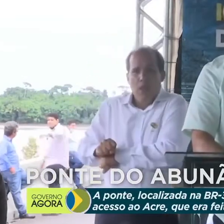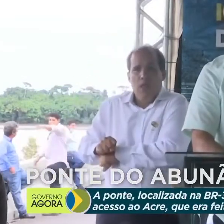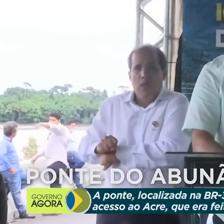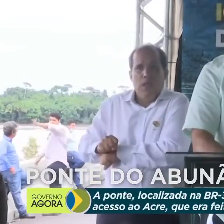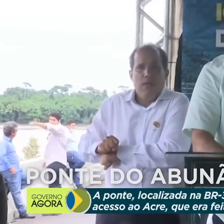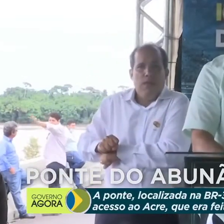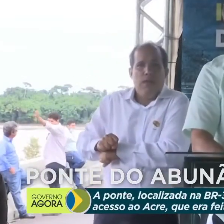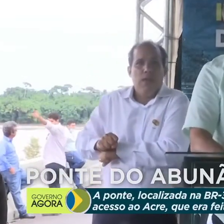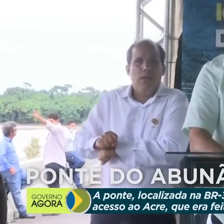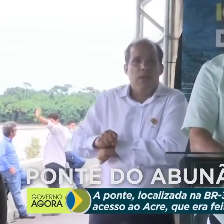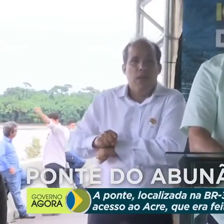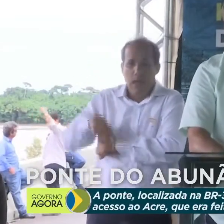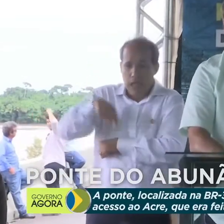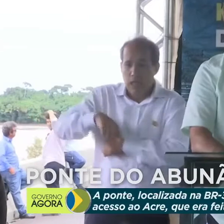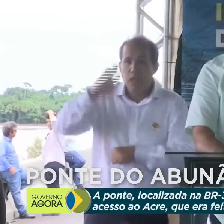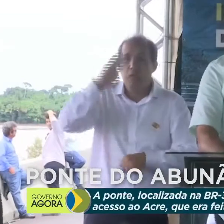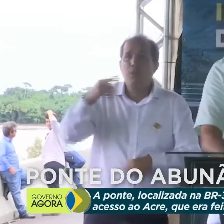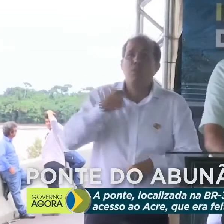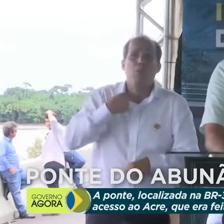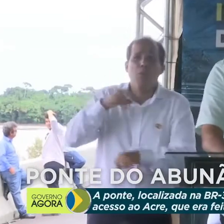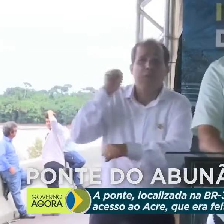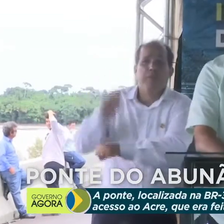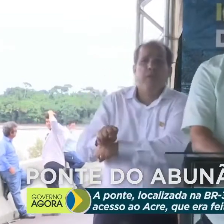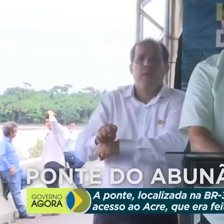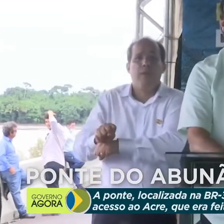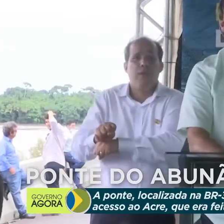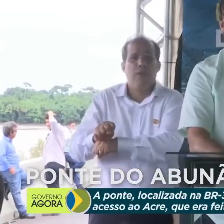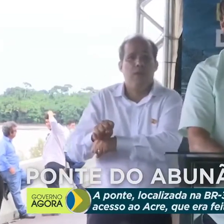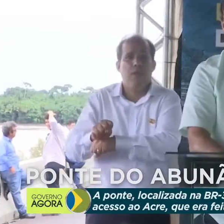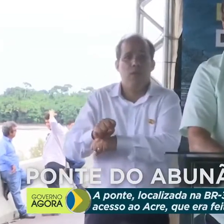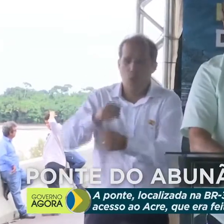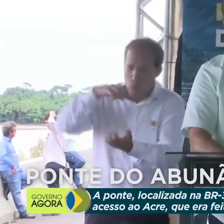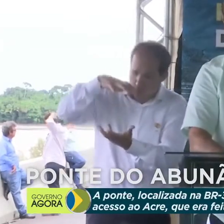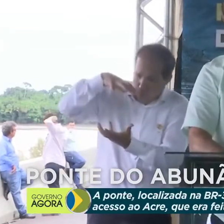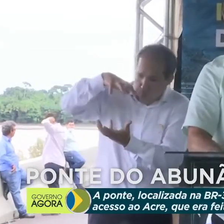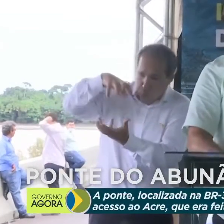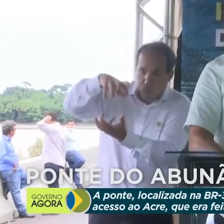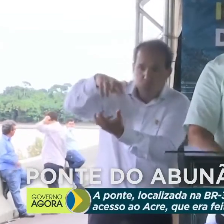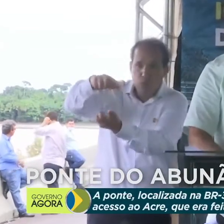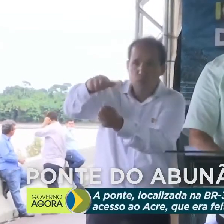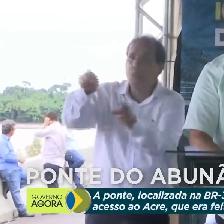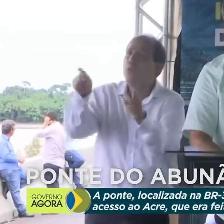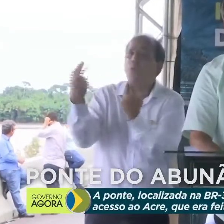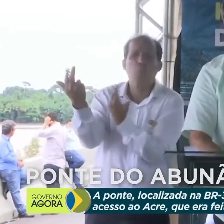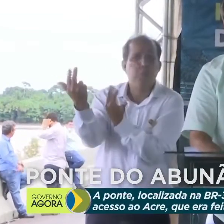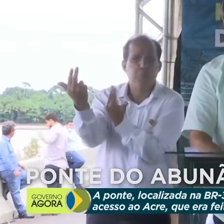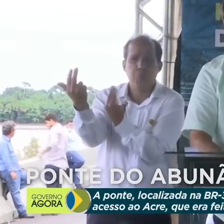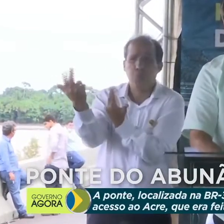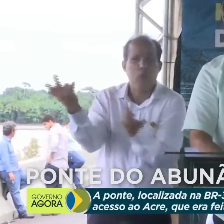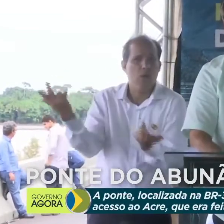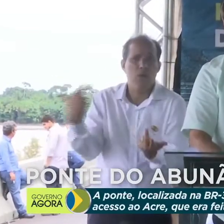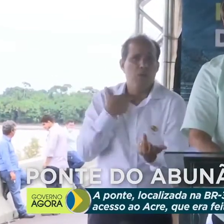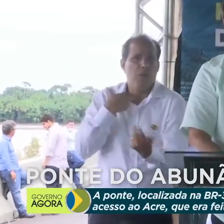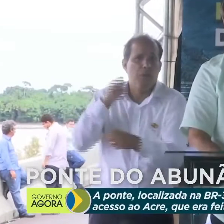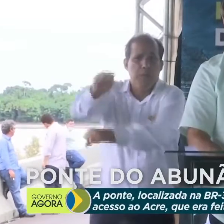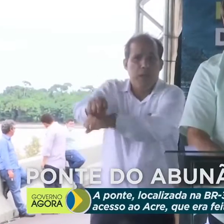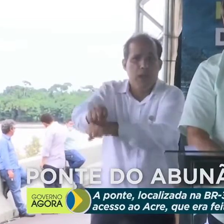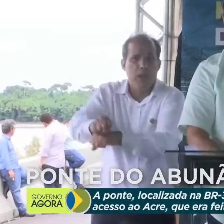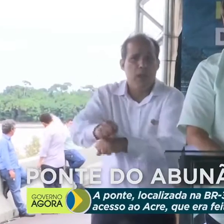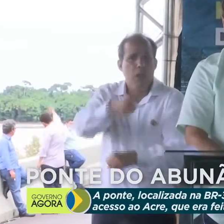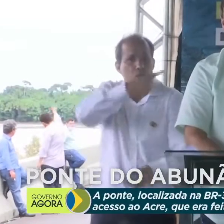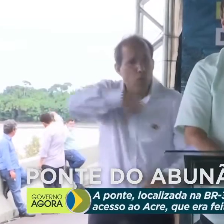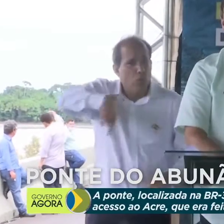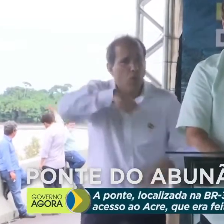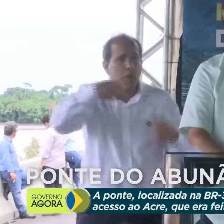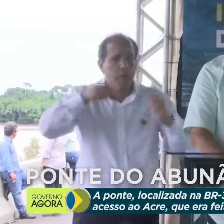O Brasil não pode parar. O mundo também. E nós temos que